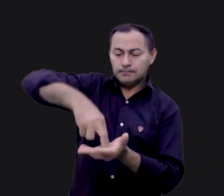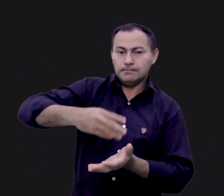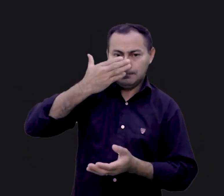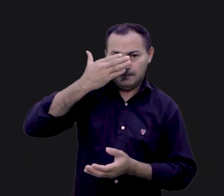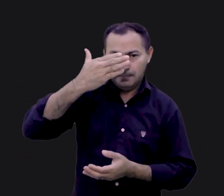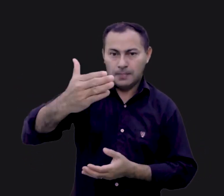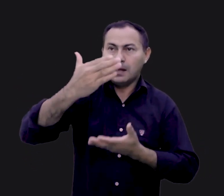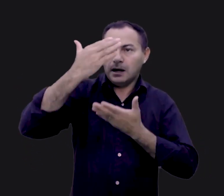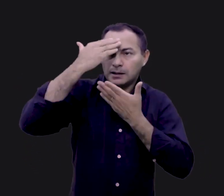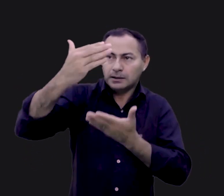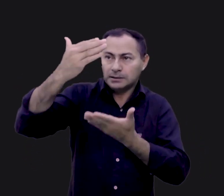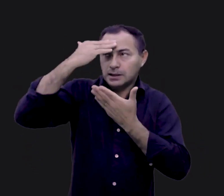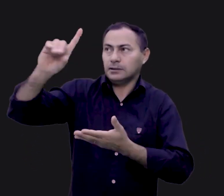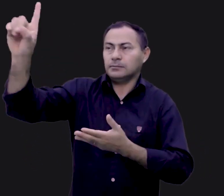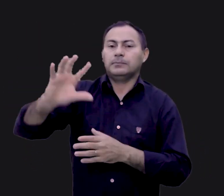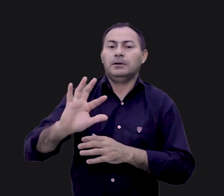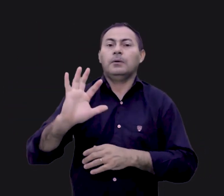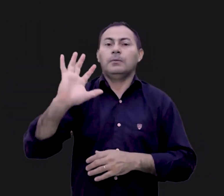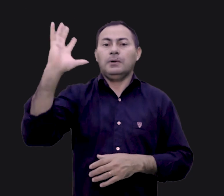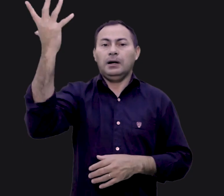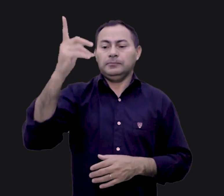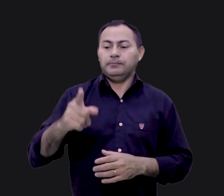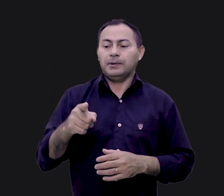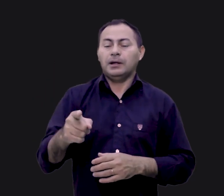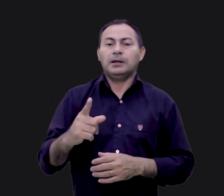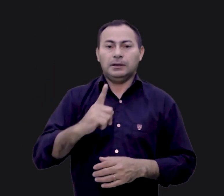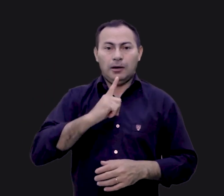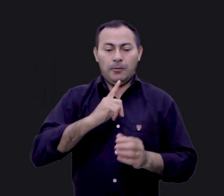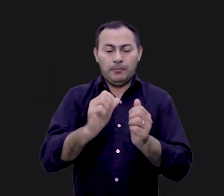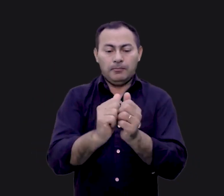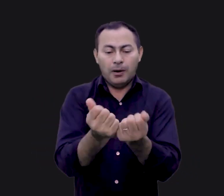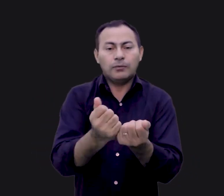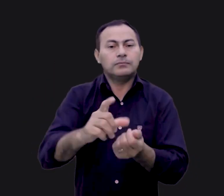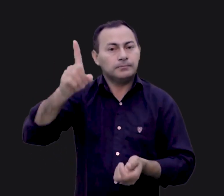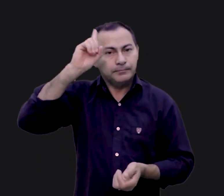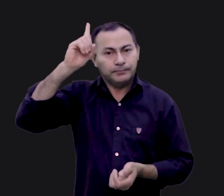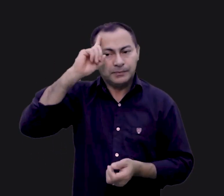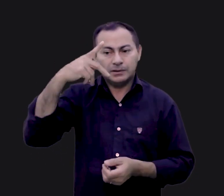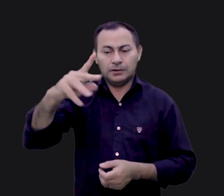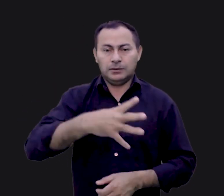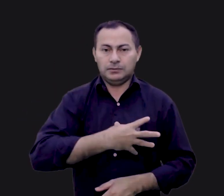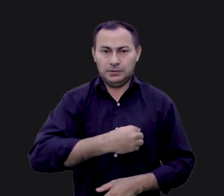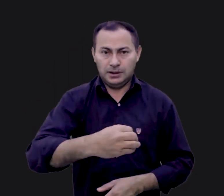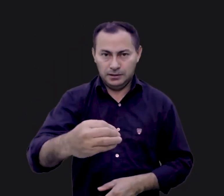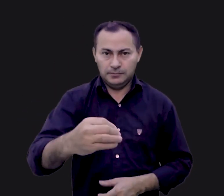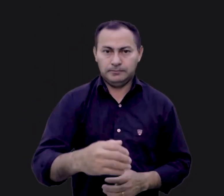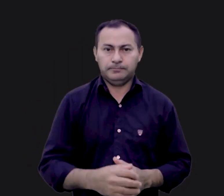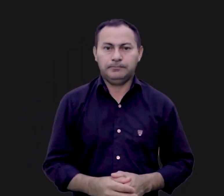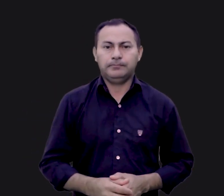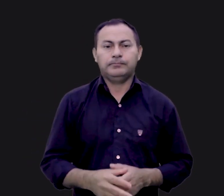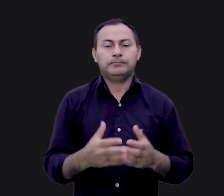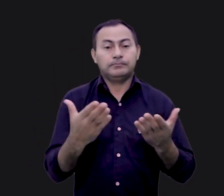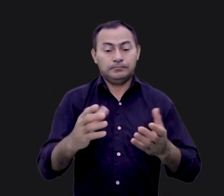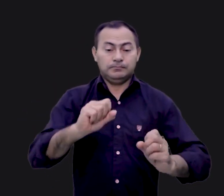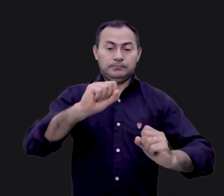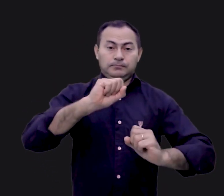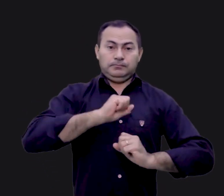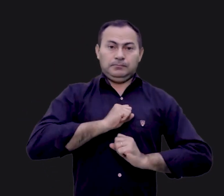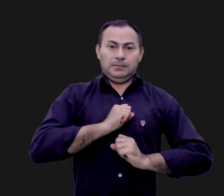diante dela e agradecia a Deus o fato de ele prover o pão diário para os seus filhos. Como o sacerdote se